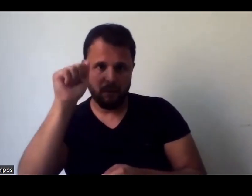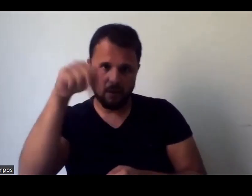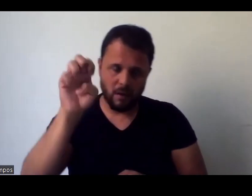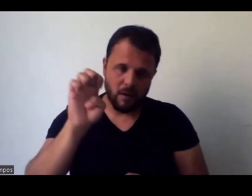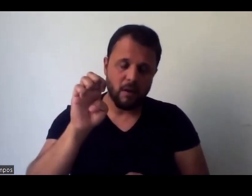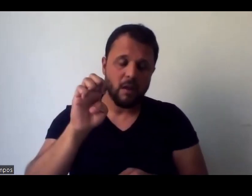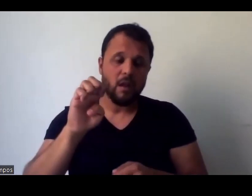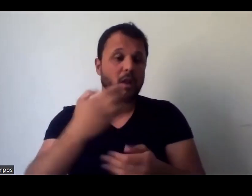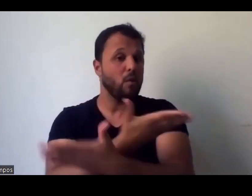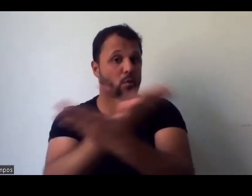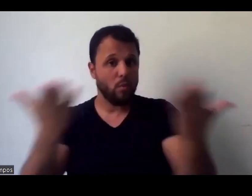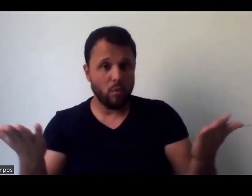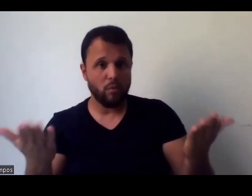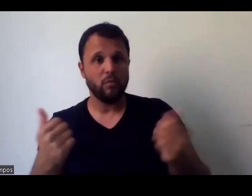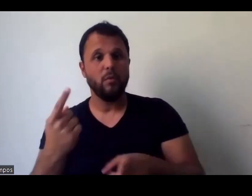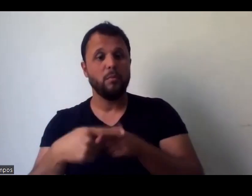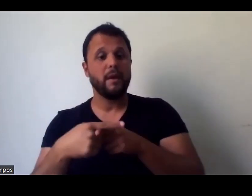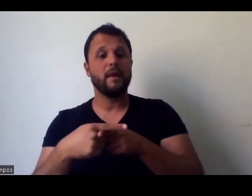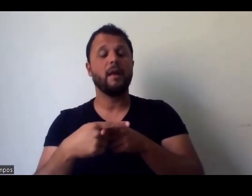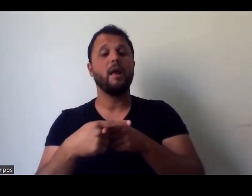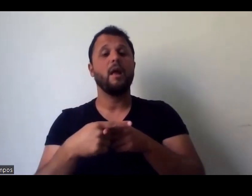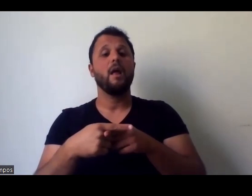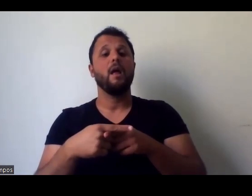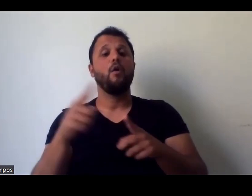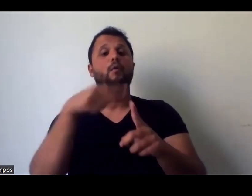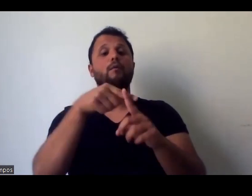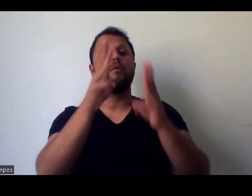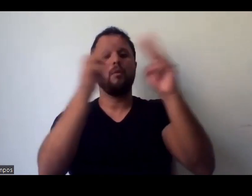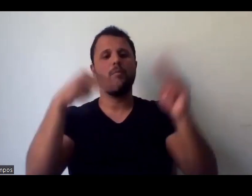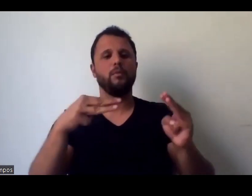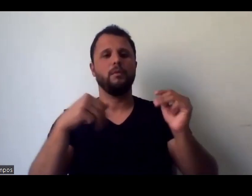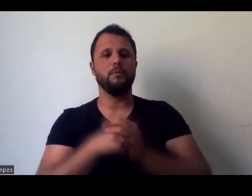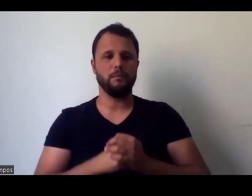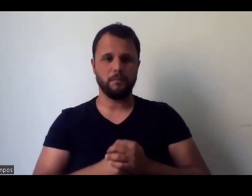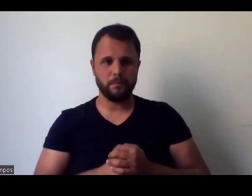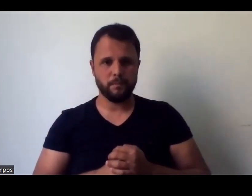falando exatamente do museu, nós estamos falando do museu, né? O que você está pensando? Me ocorreu isso agora.